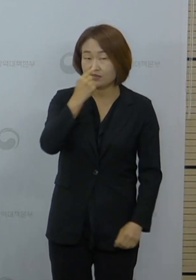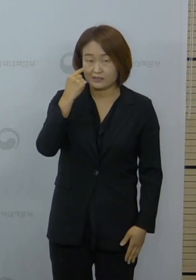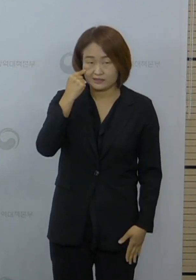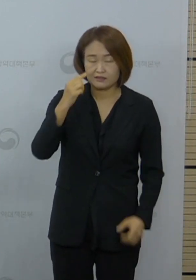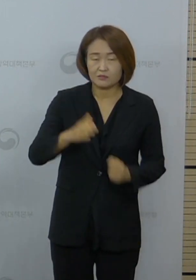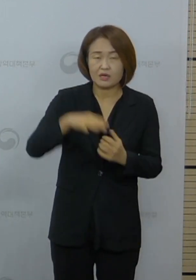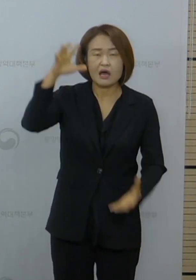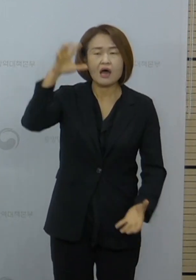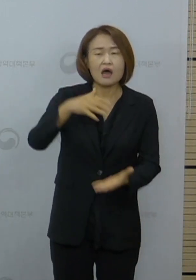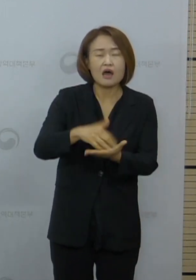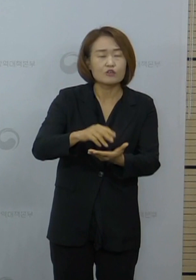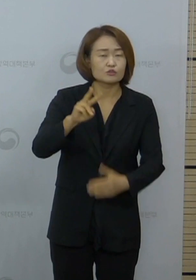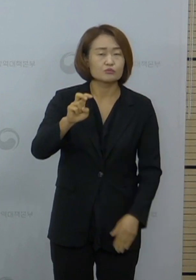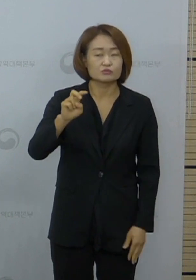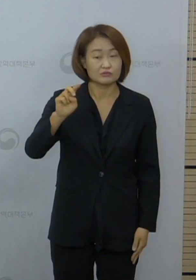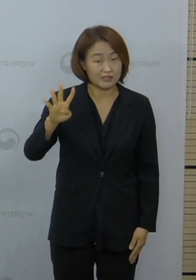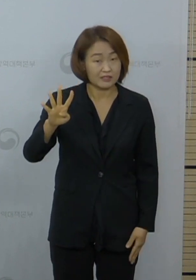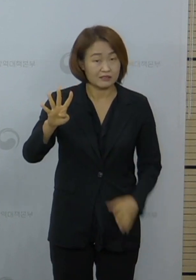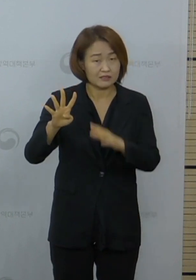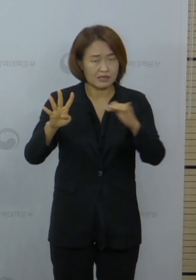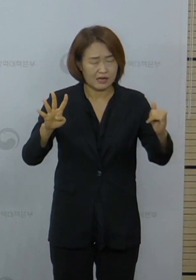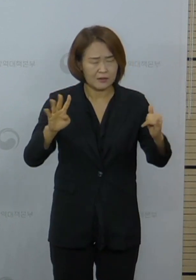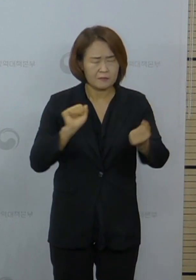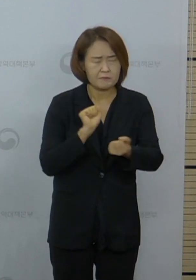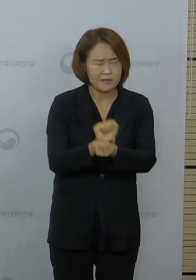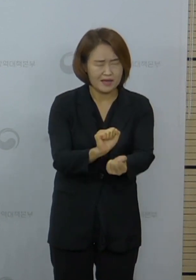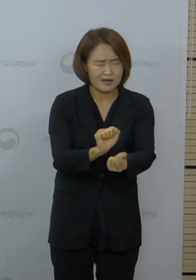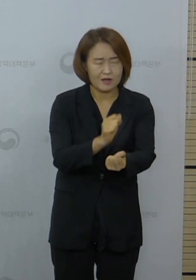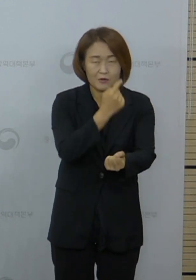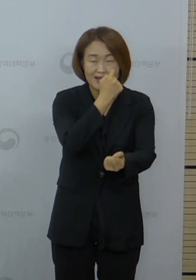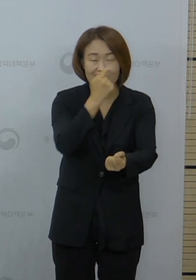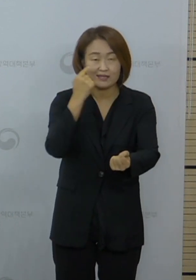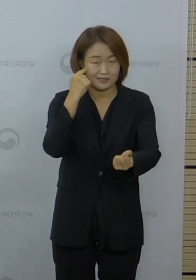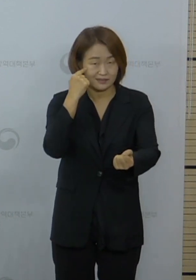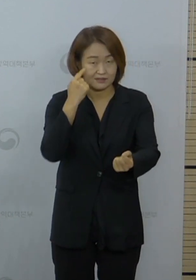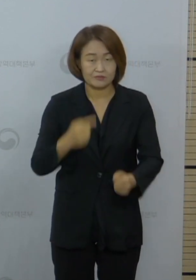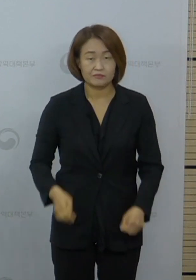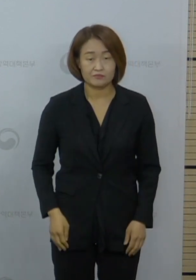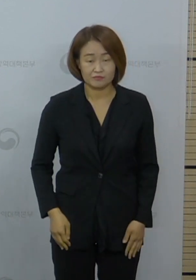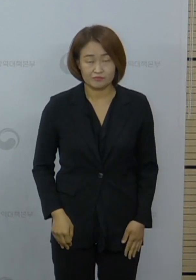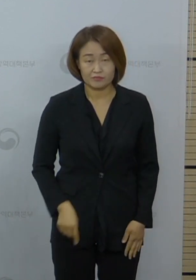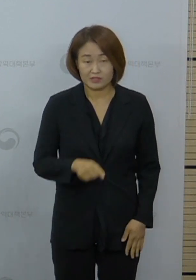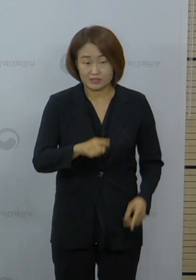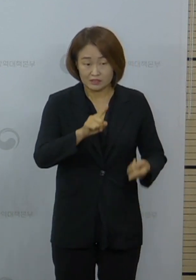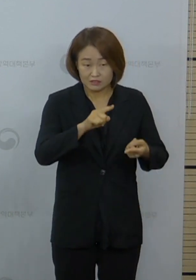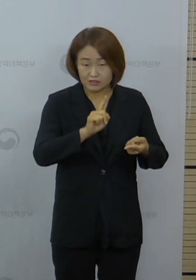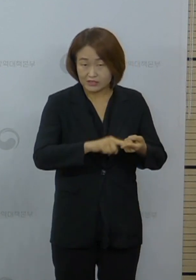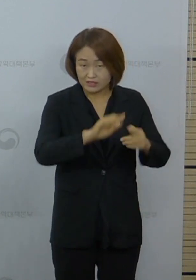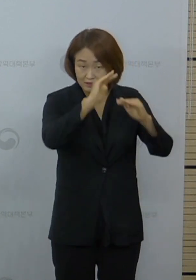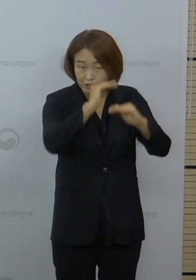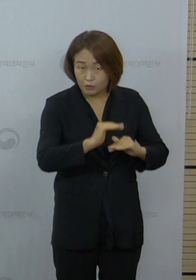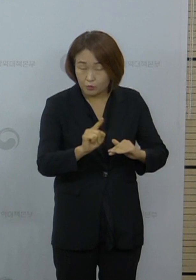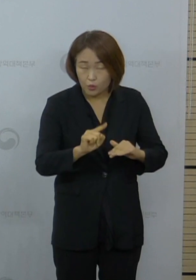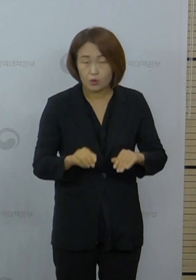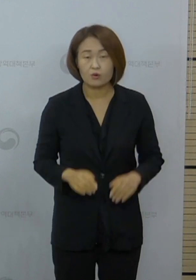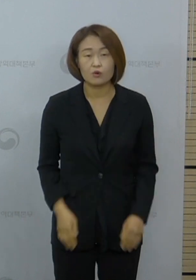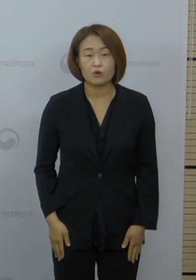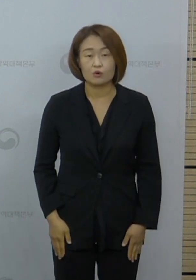24명이 어제 확진자로 발생하였습니다. 해당 사례는 5월 10일 0시